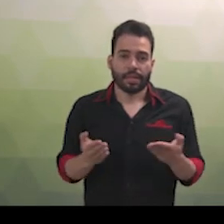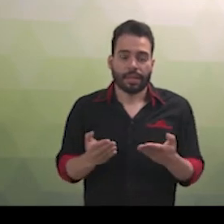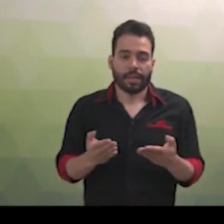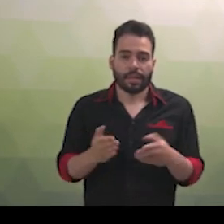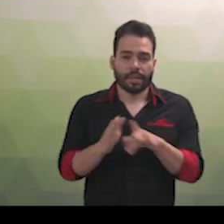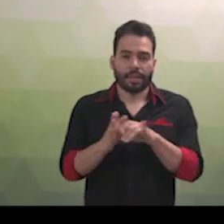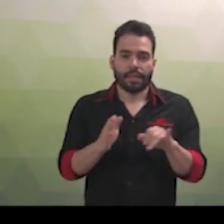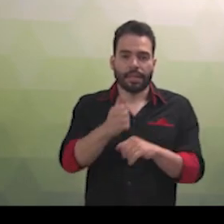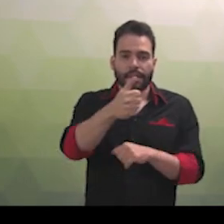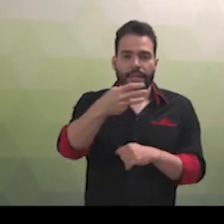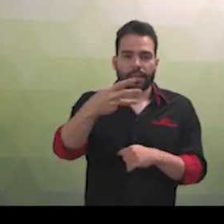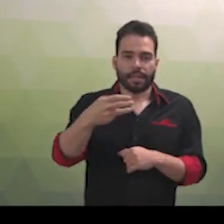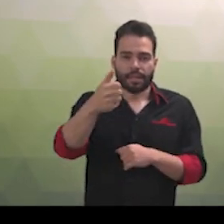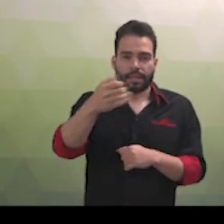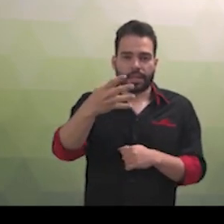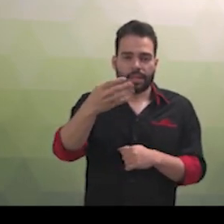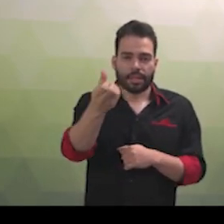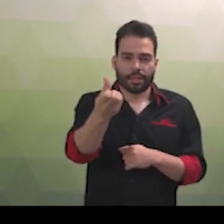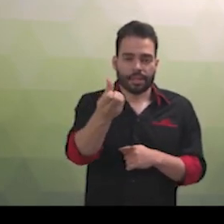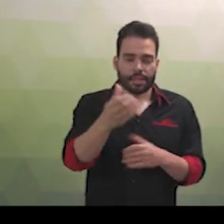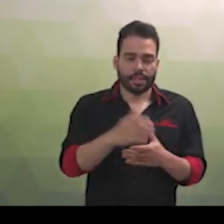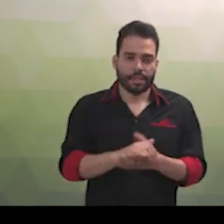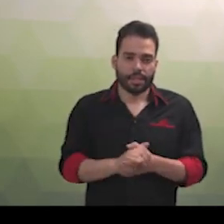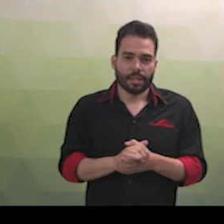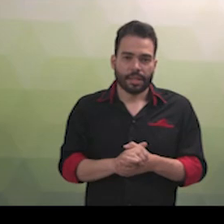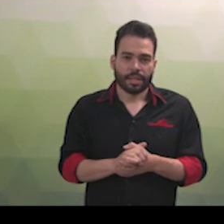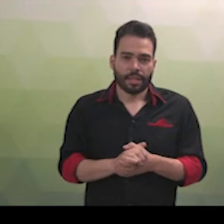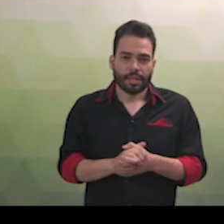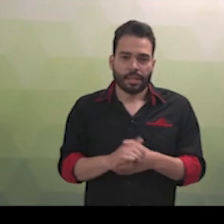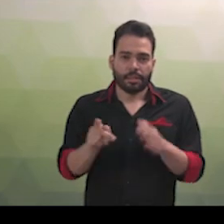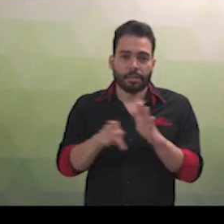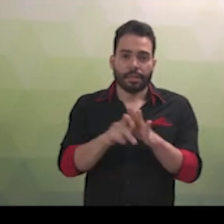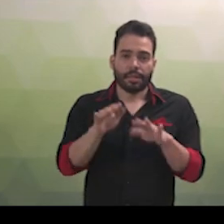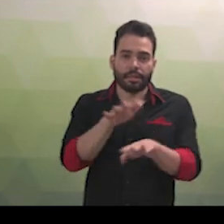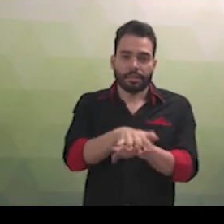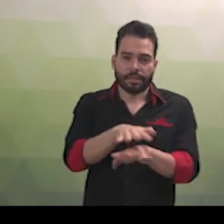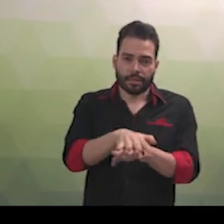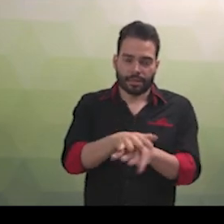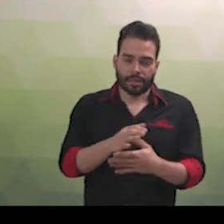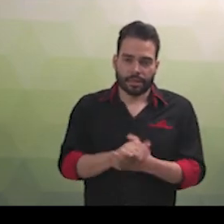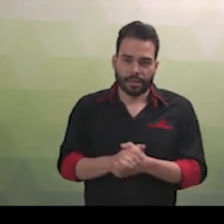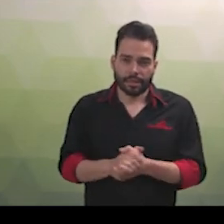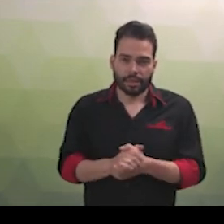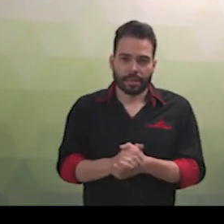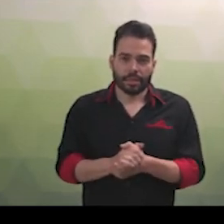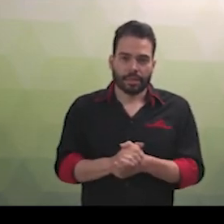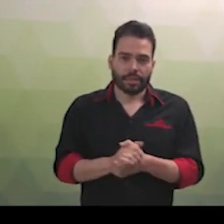nº 13.146, de 2015, a Lei Brasileira da Inclusão, ou o Estatuto da Pessoa com